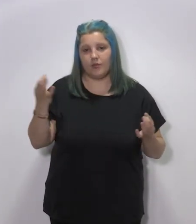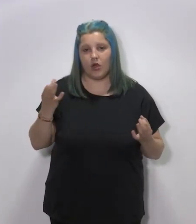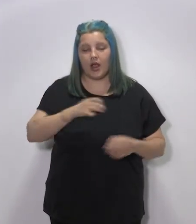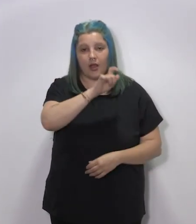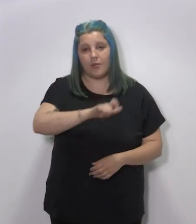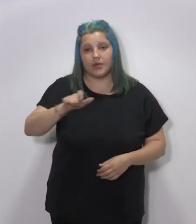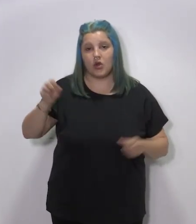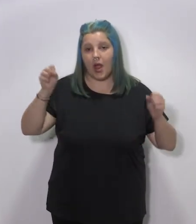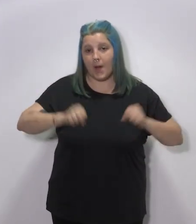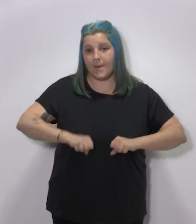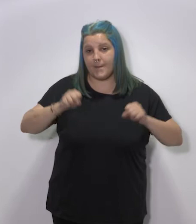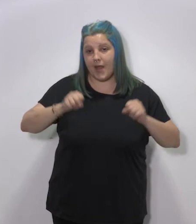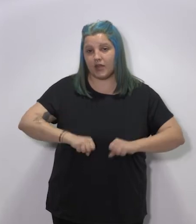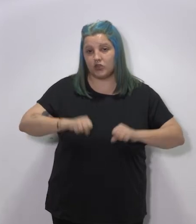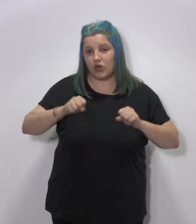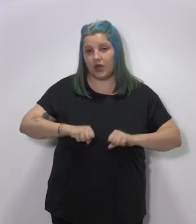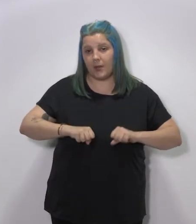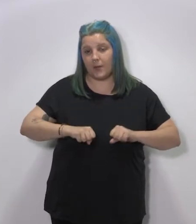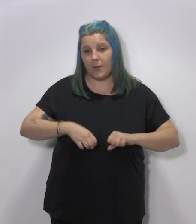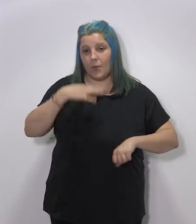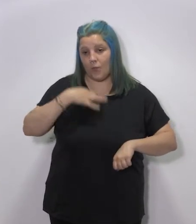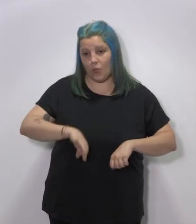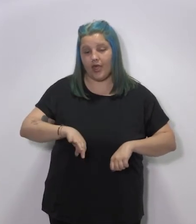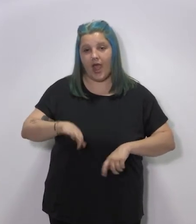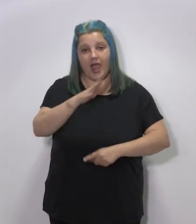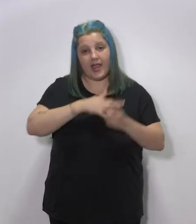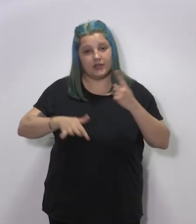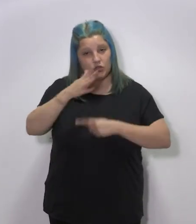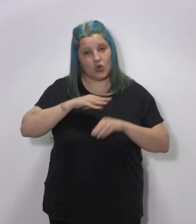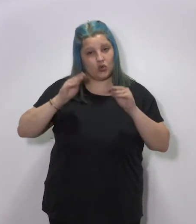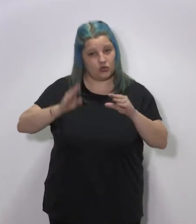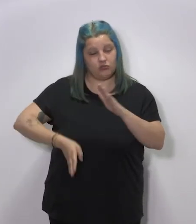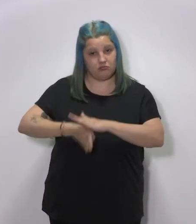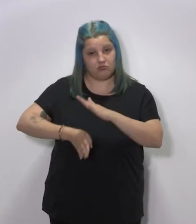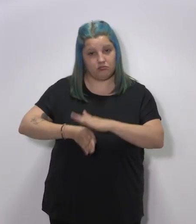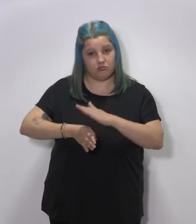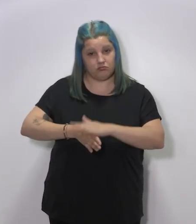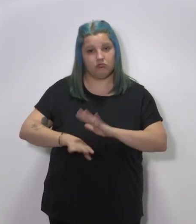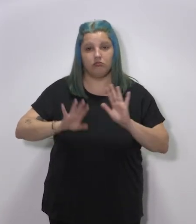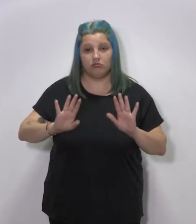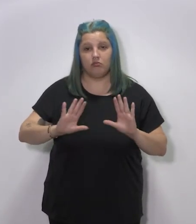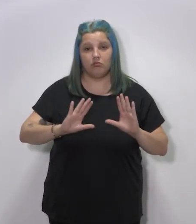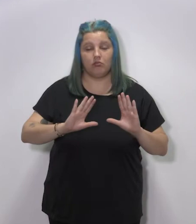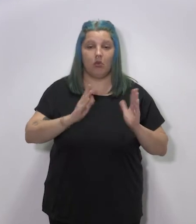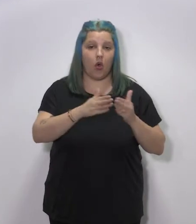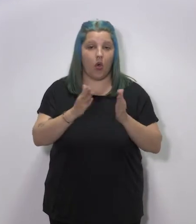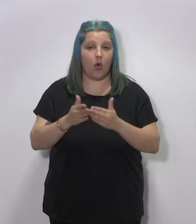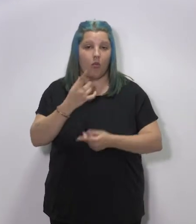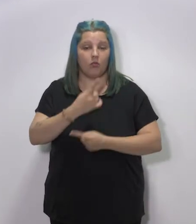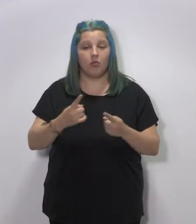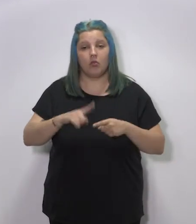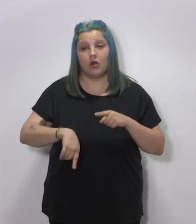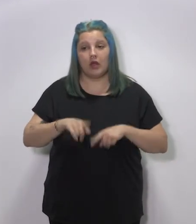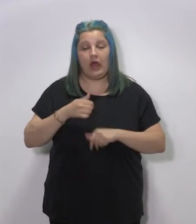en primer lugar, que las personas mayores puedan, lógicamente, permanecer en su entorno, pero en aquellos supuestos de